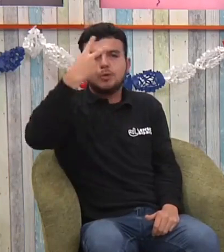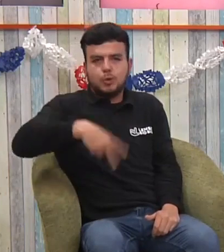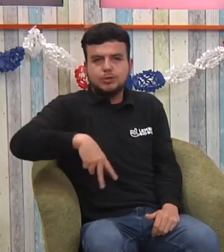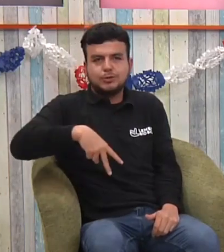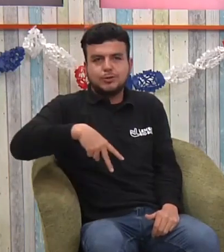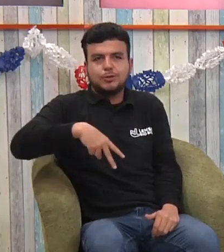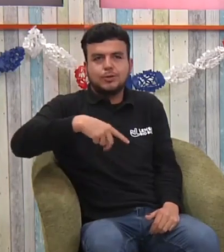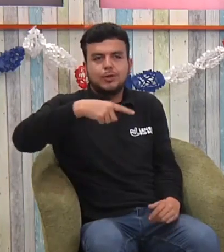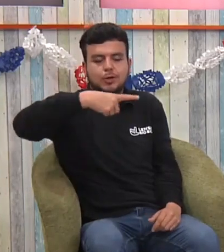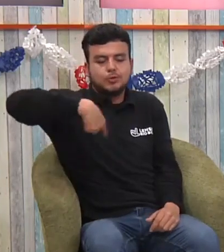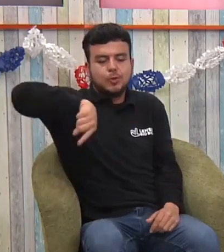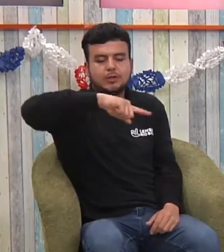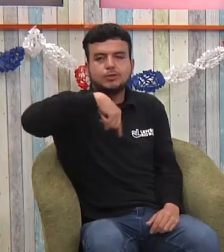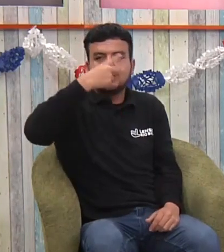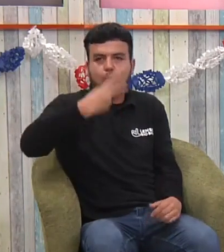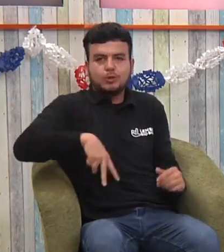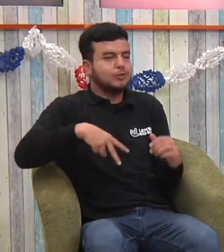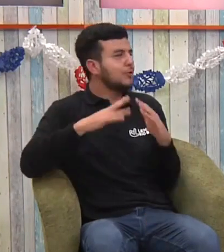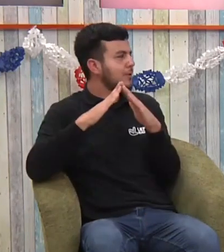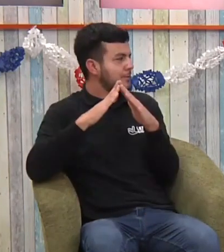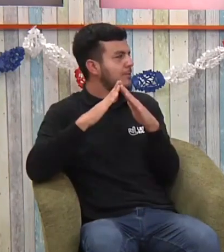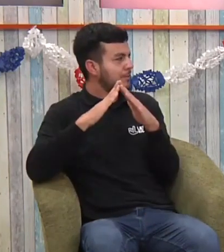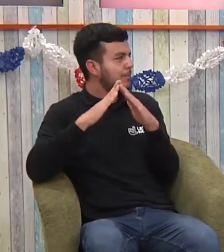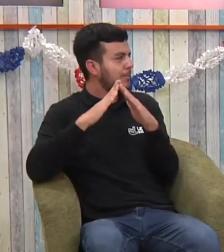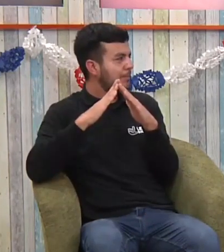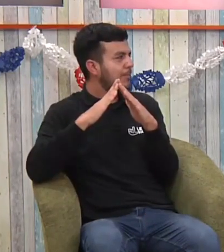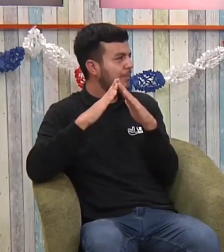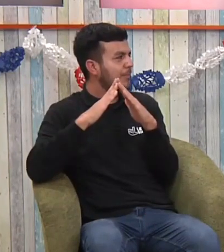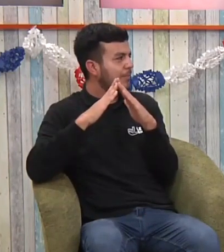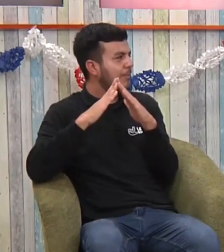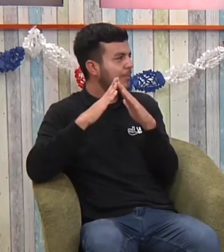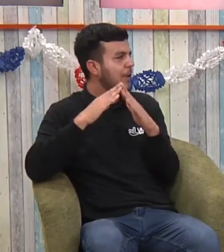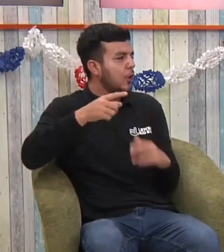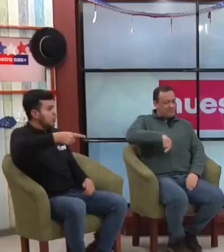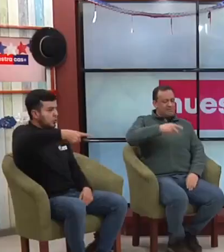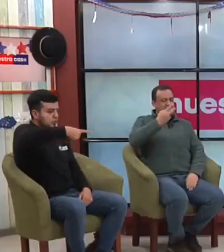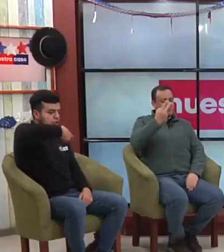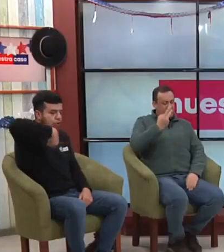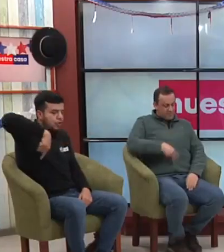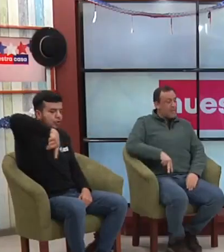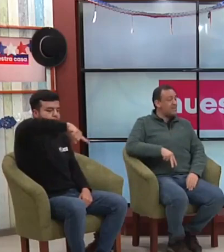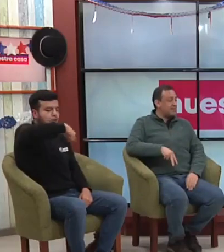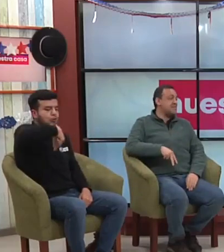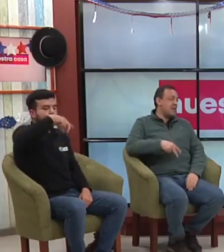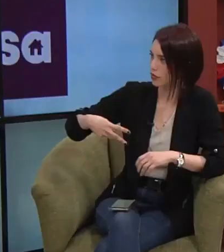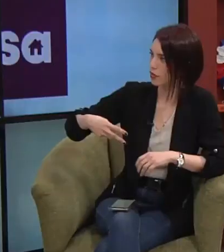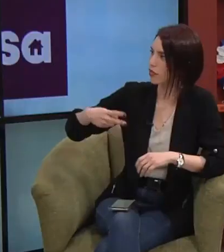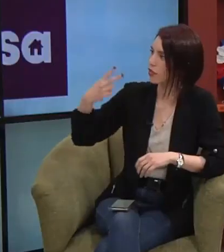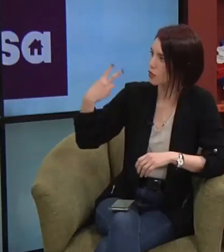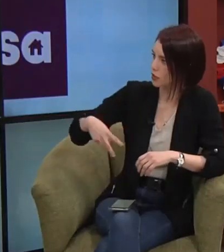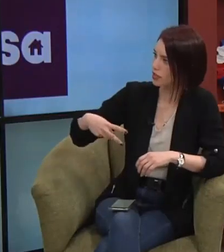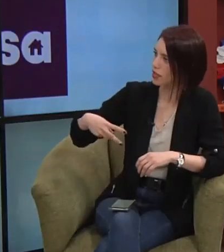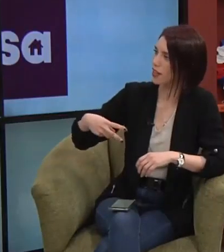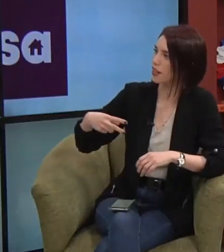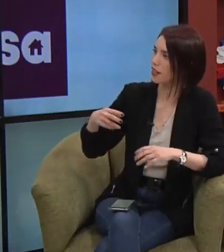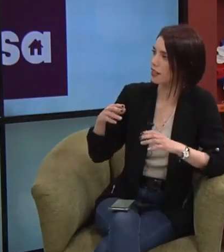Nuestra casa como nosotros nuestro y casa ¿Nosotros? Nuestra eso sería nuestra nuestra nuestra